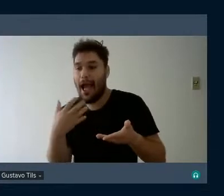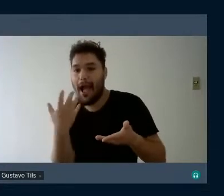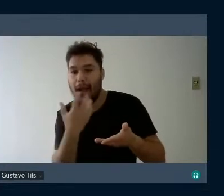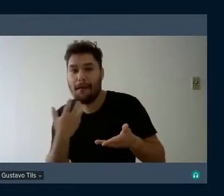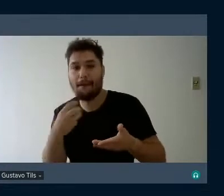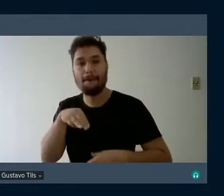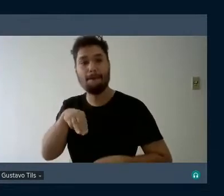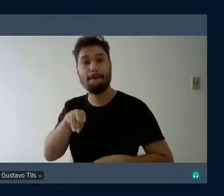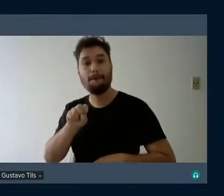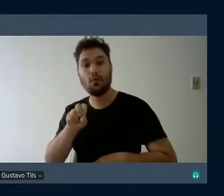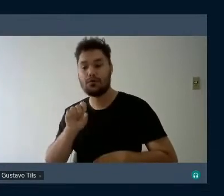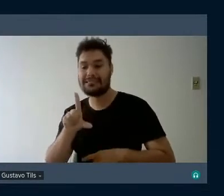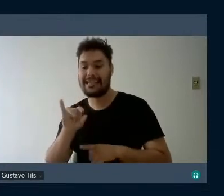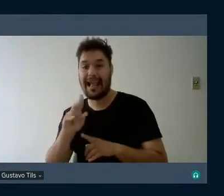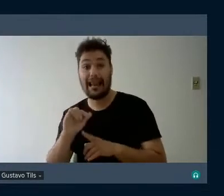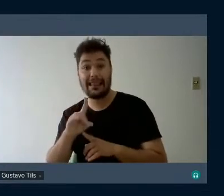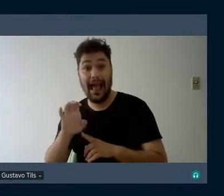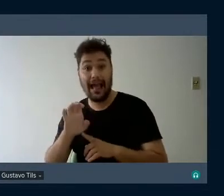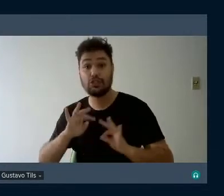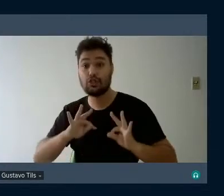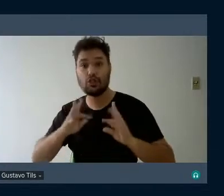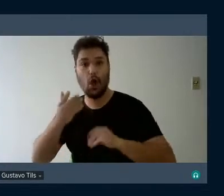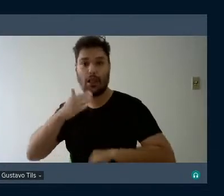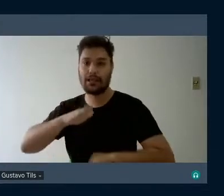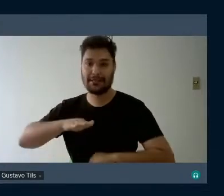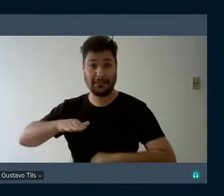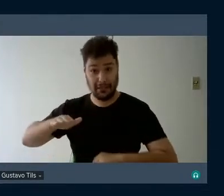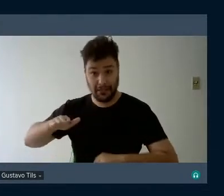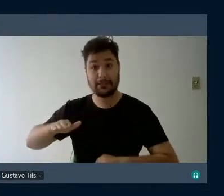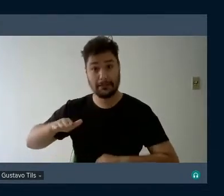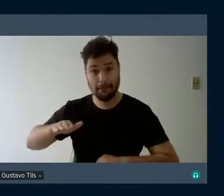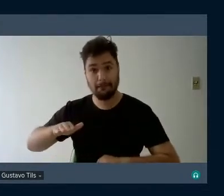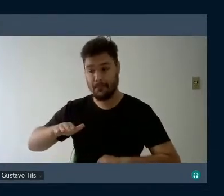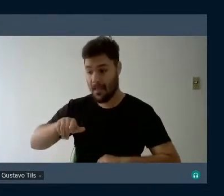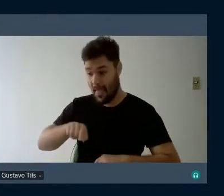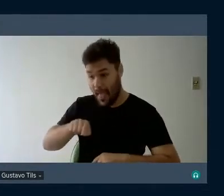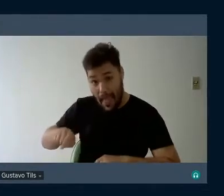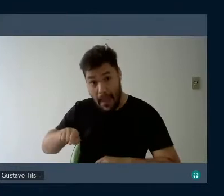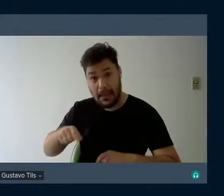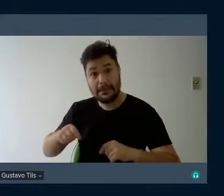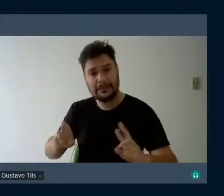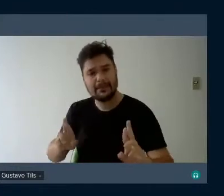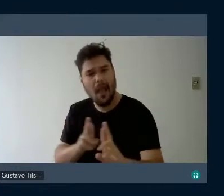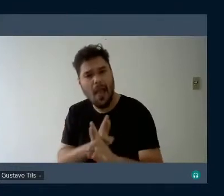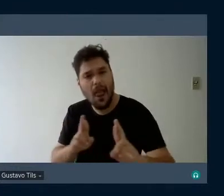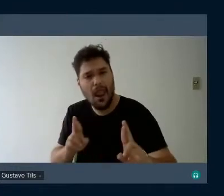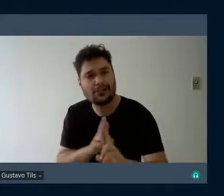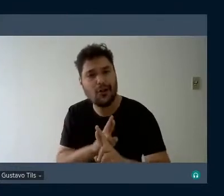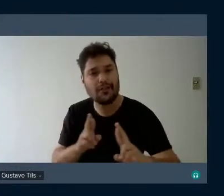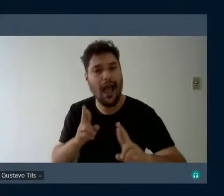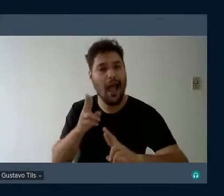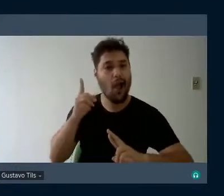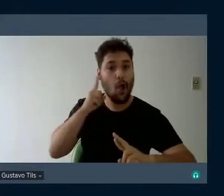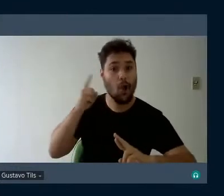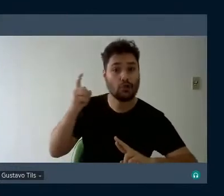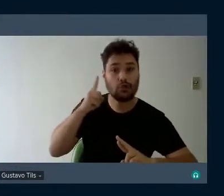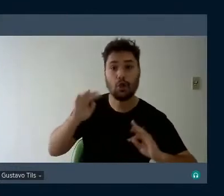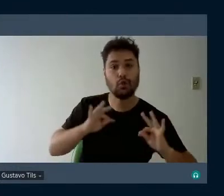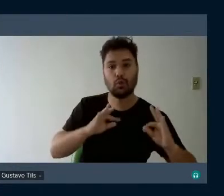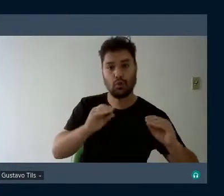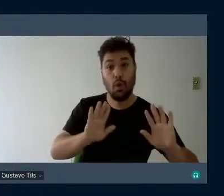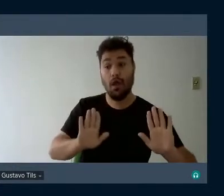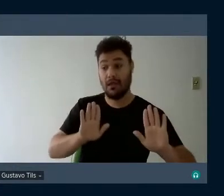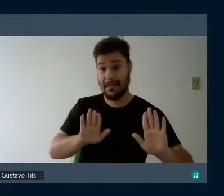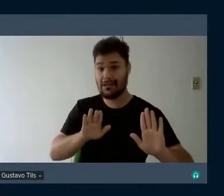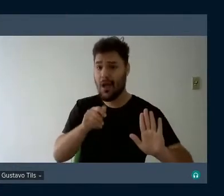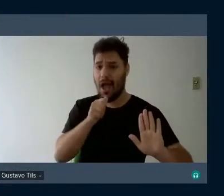crianças, de uma forma geral, ou seja, a relação delas com todos os fenômenos sonoros. Isso ainda não é garantido